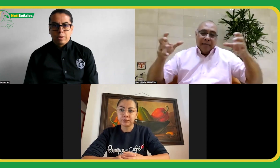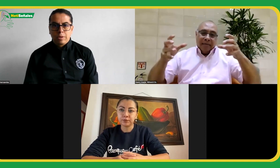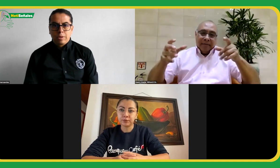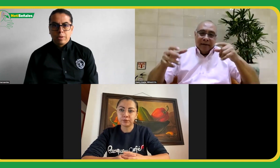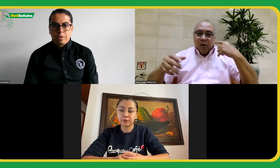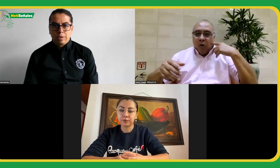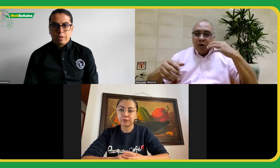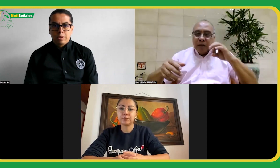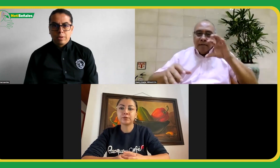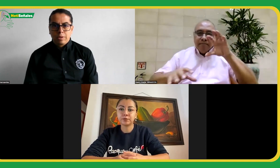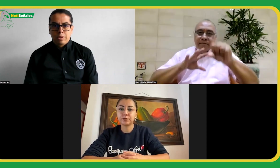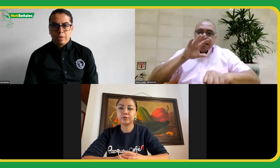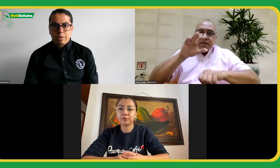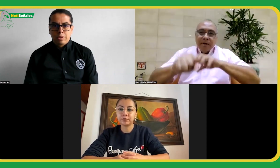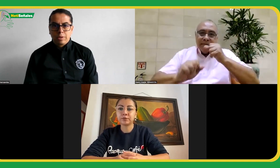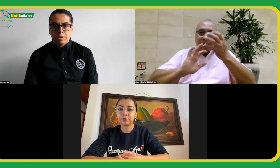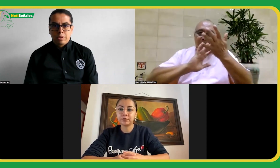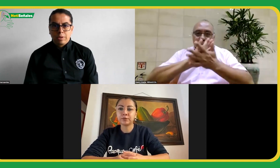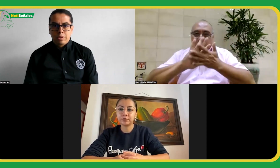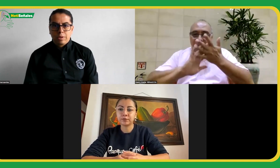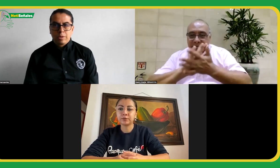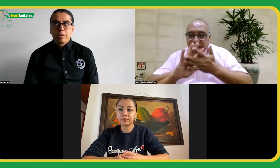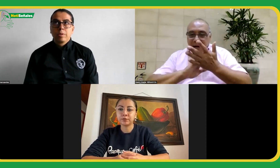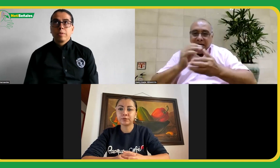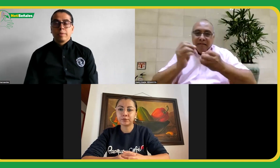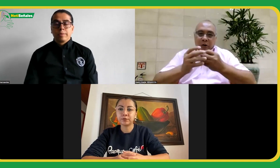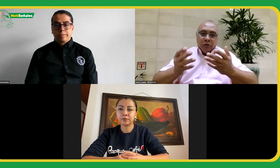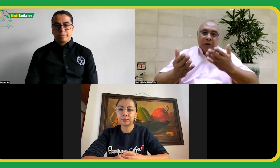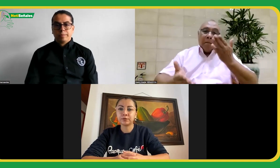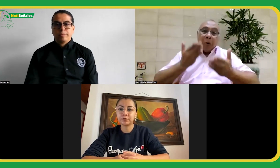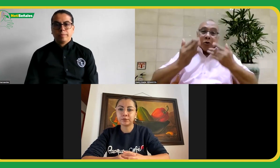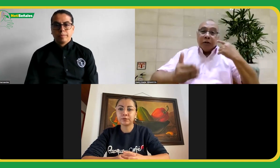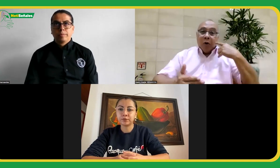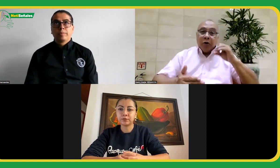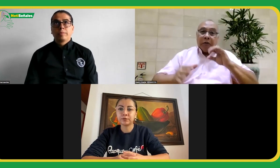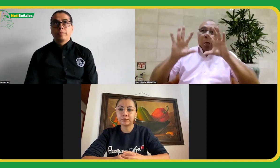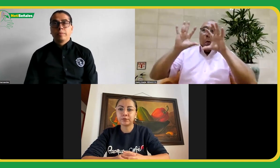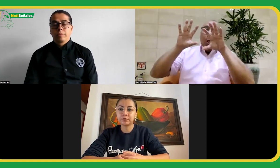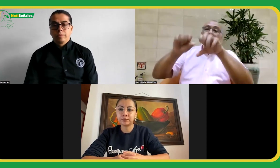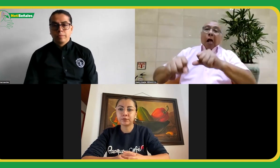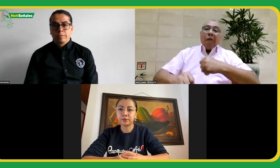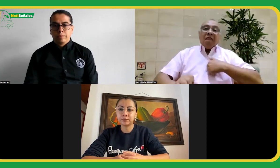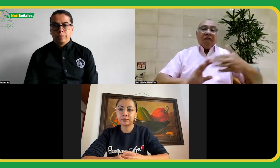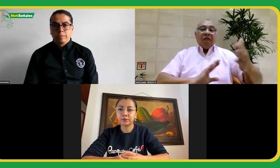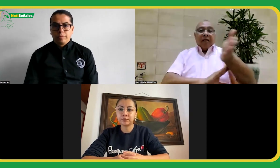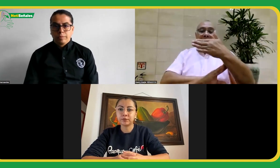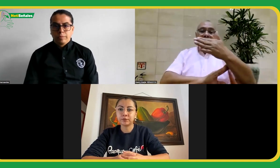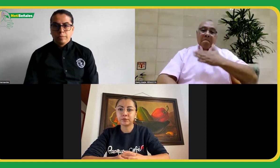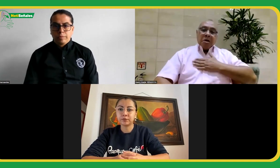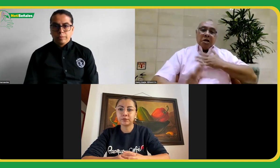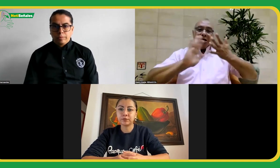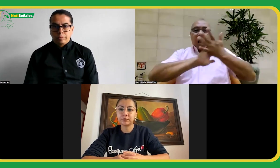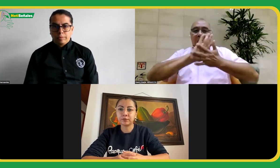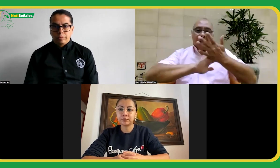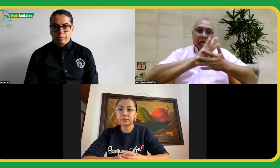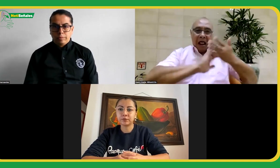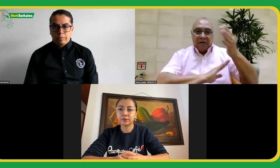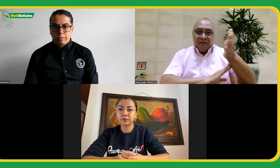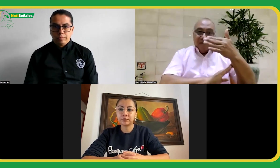grande y es la apropiación cultural por parte de los oyentes, apropiación de la lengua de señas y otros aspectos culturales. Puede que